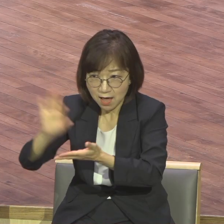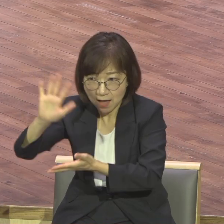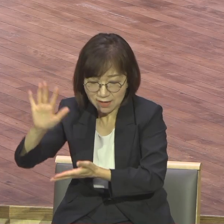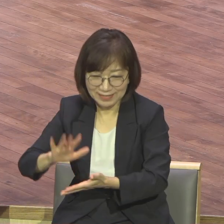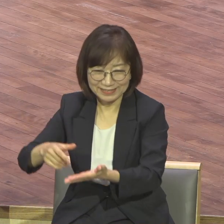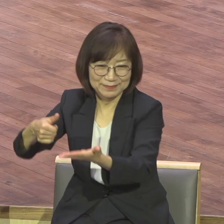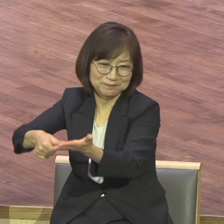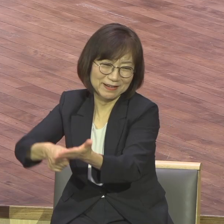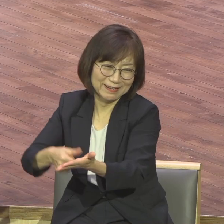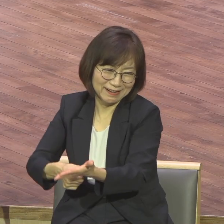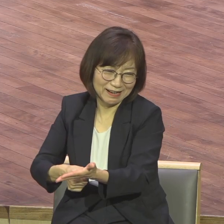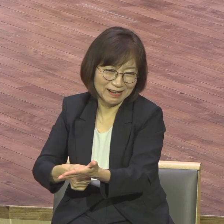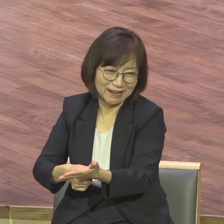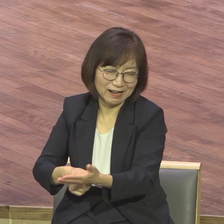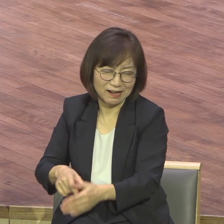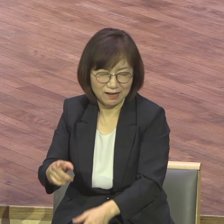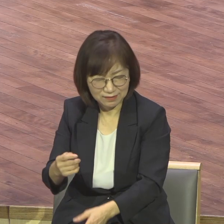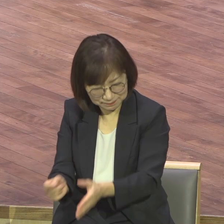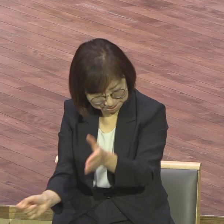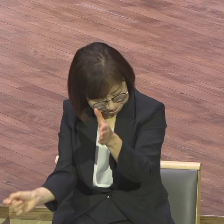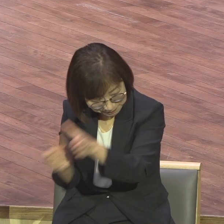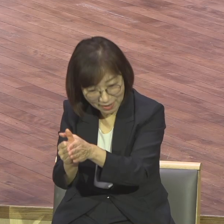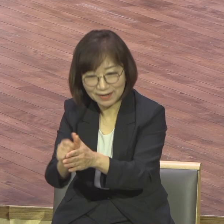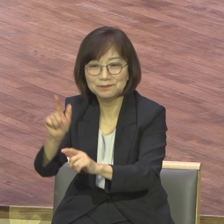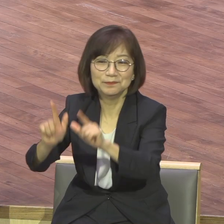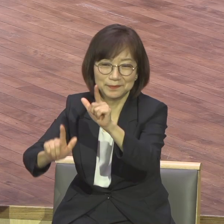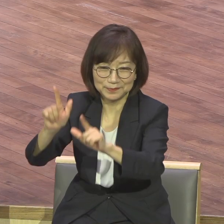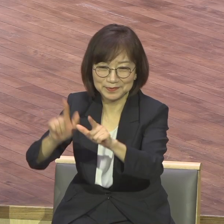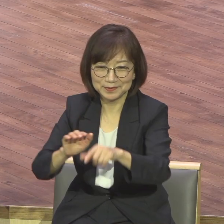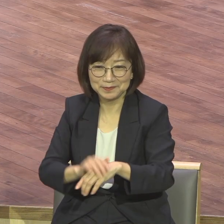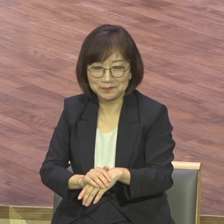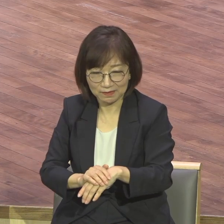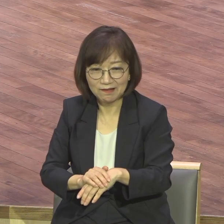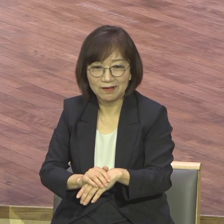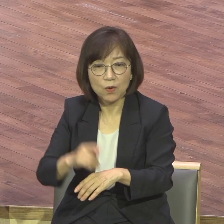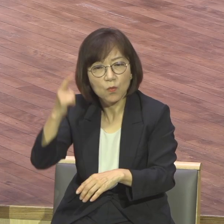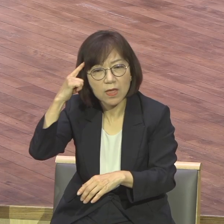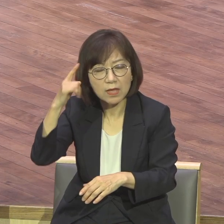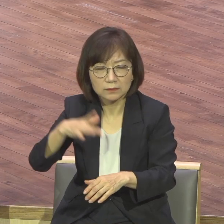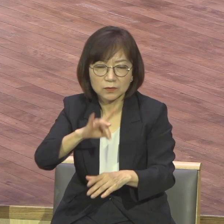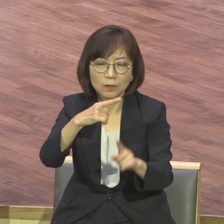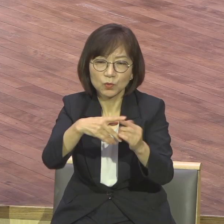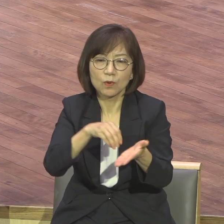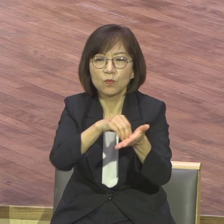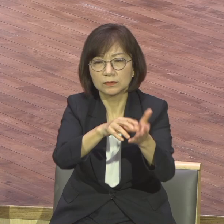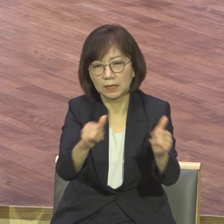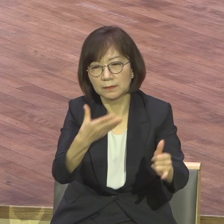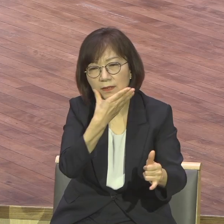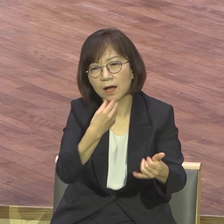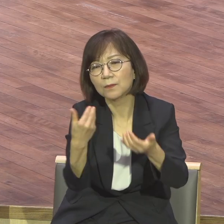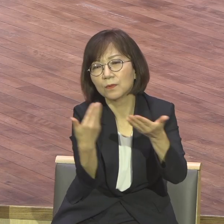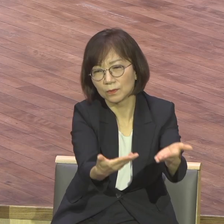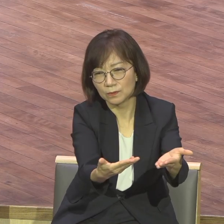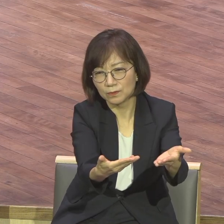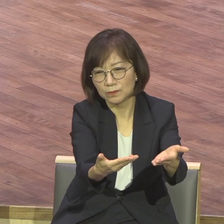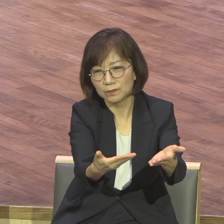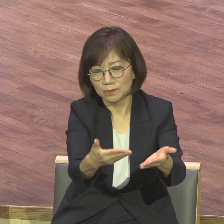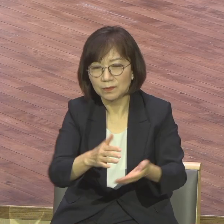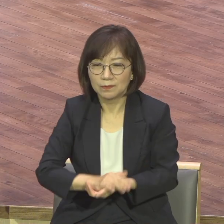아마 이런 게 없을 거예요 그 정도로 주차가 심각합니다 주일에 와서